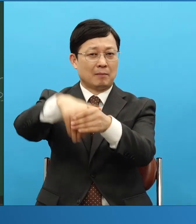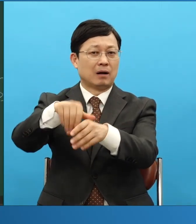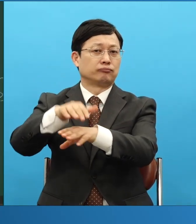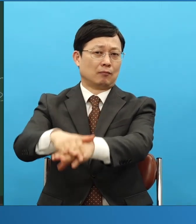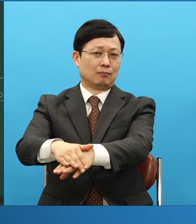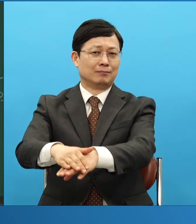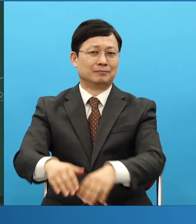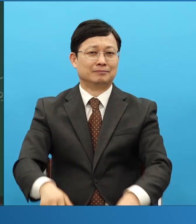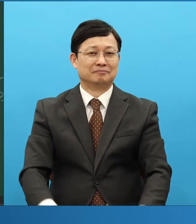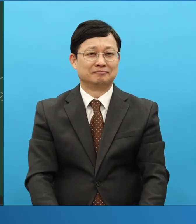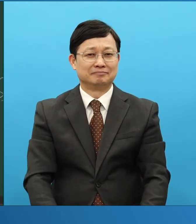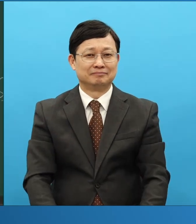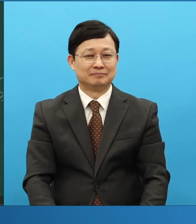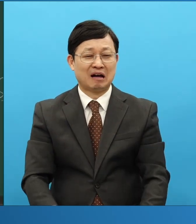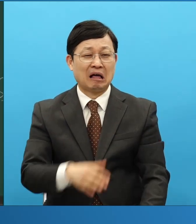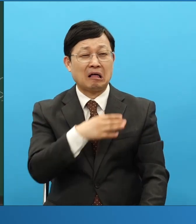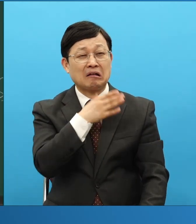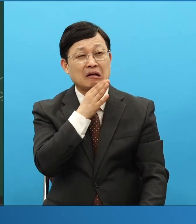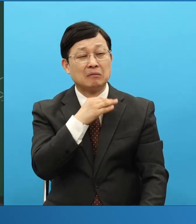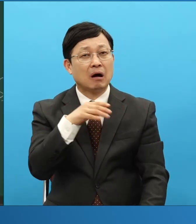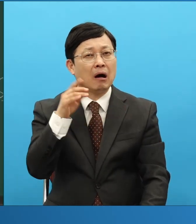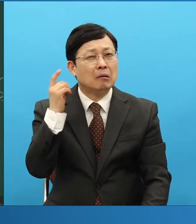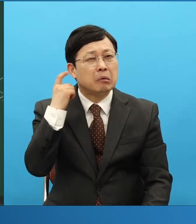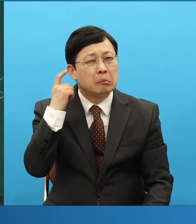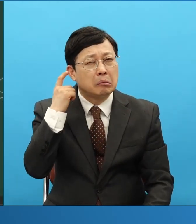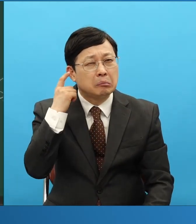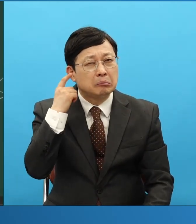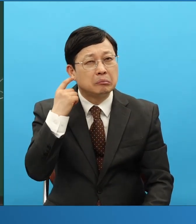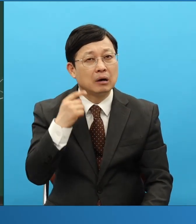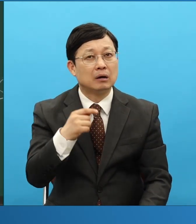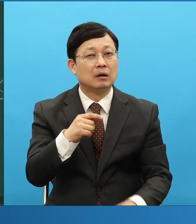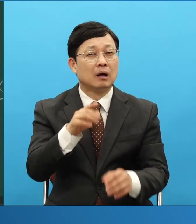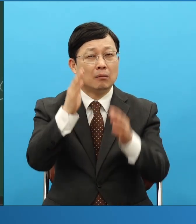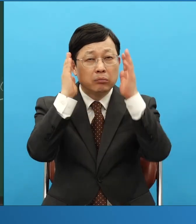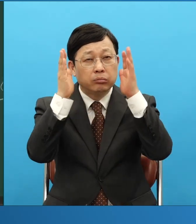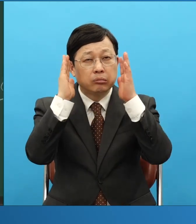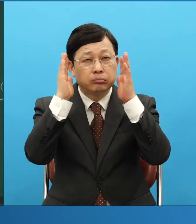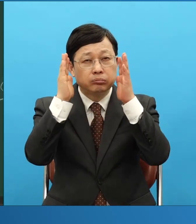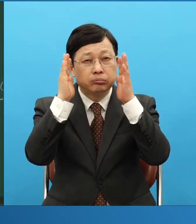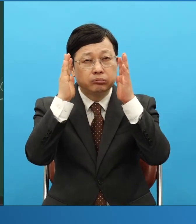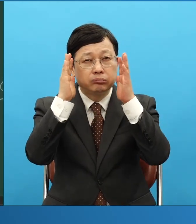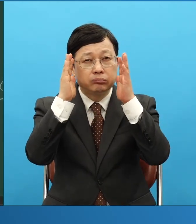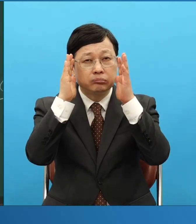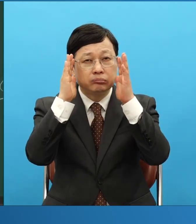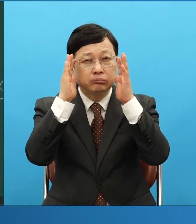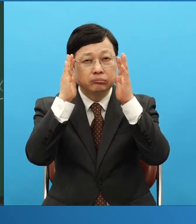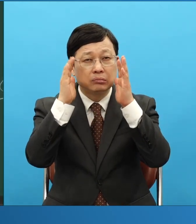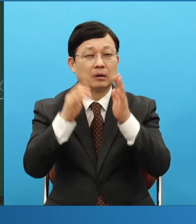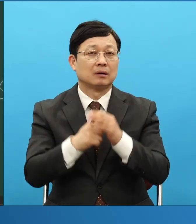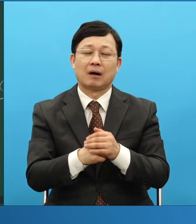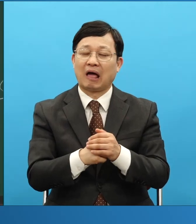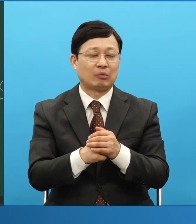그게 차이점입니다 나이 들었을 때는 막 백날 했는데도 안 되는데 요 때는 딱 들어갔다 가긴데